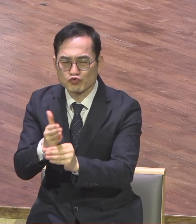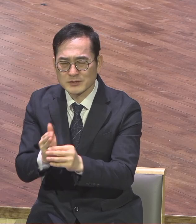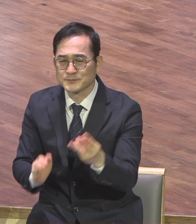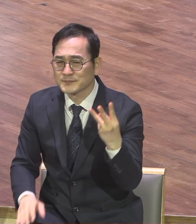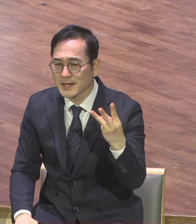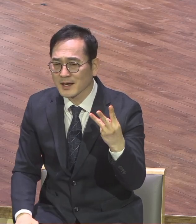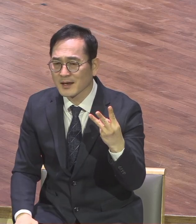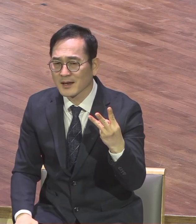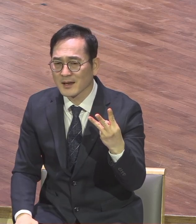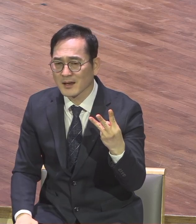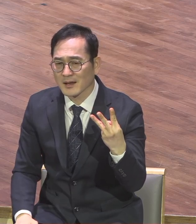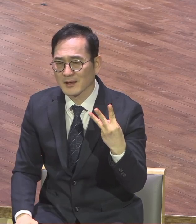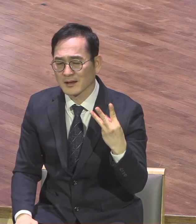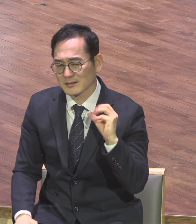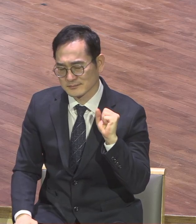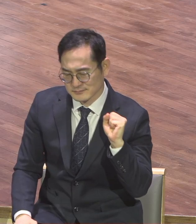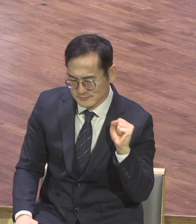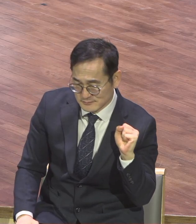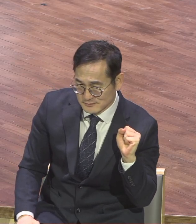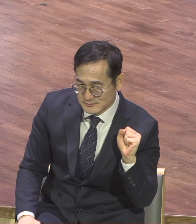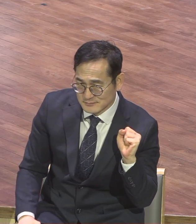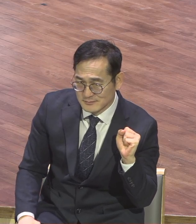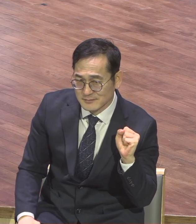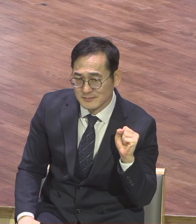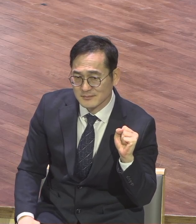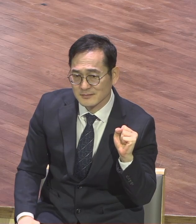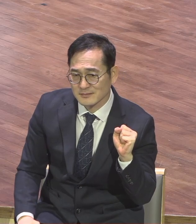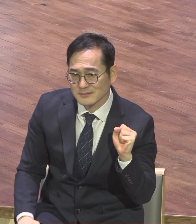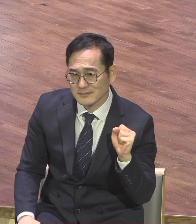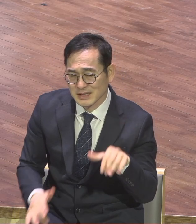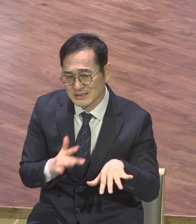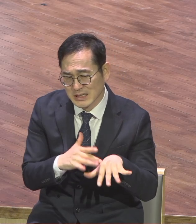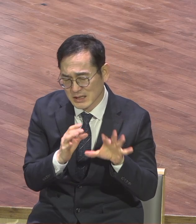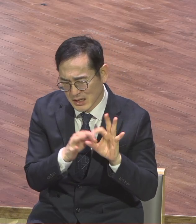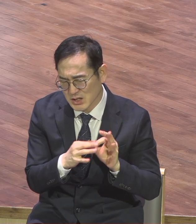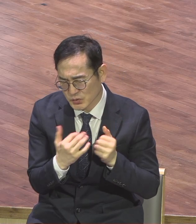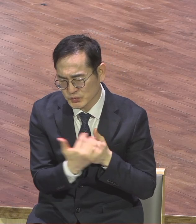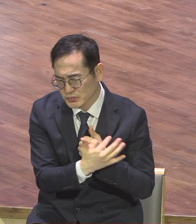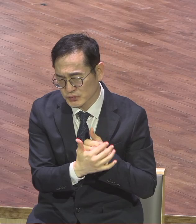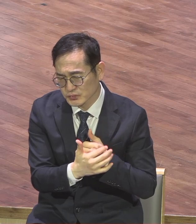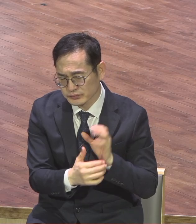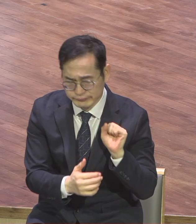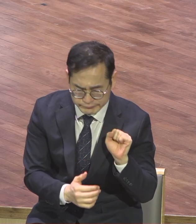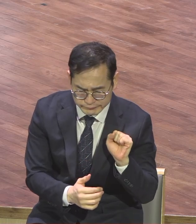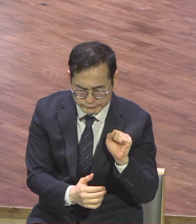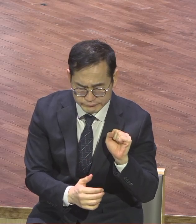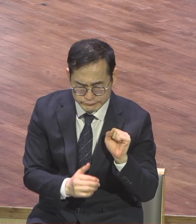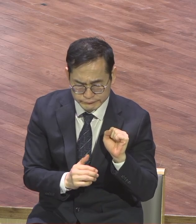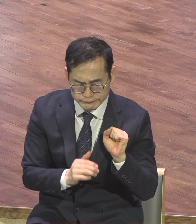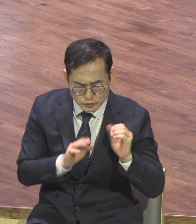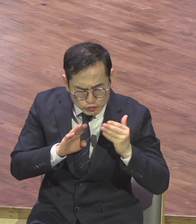빠져버리게 만든다 결과가 뭐예요 결과 그렇게 삶의 결과가 뭐예요